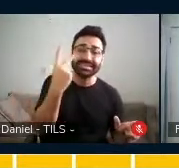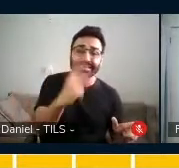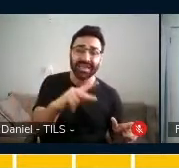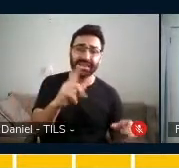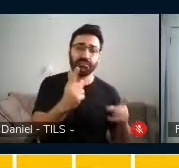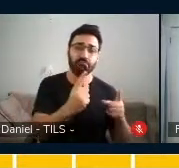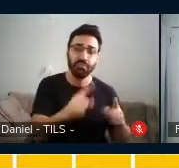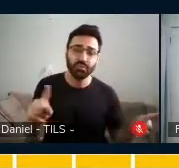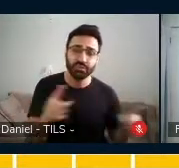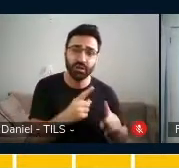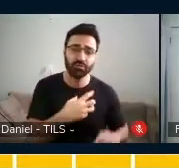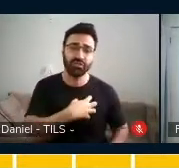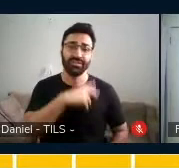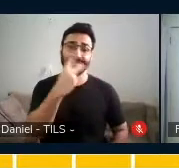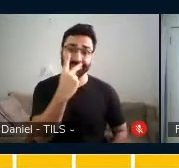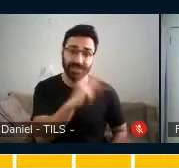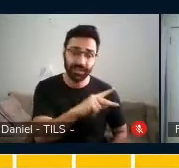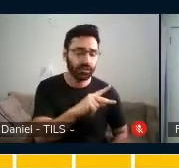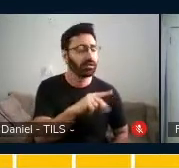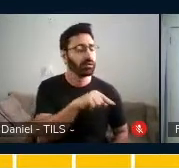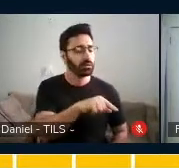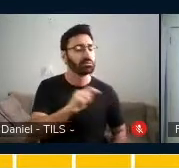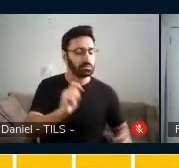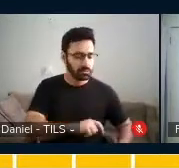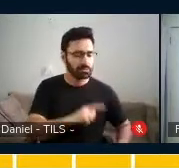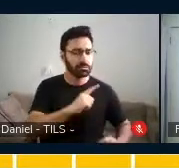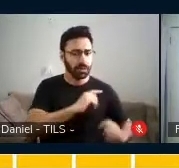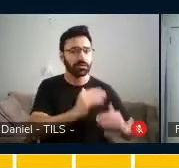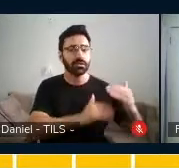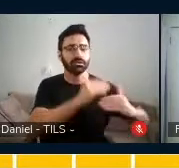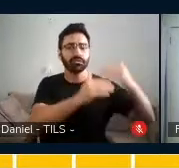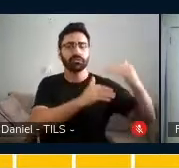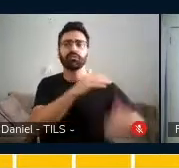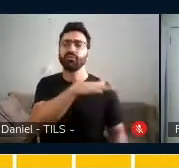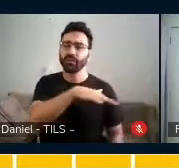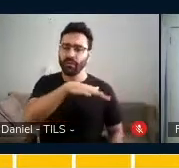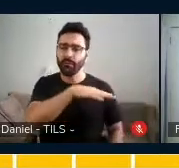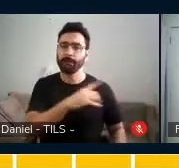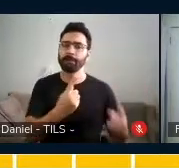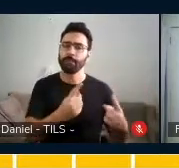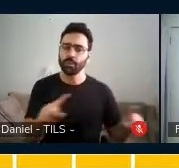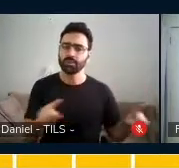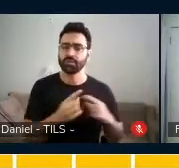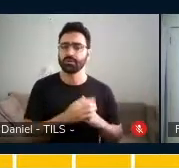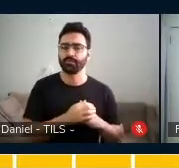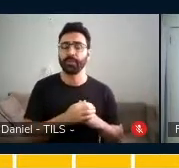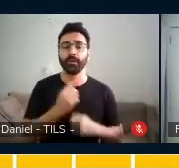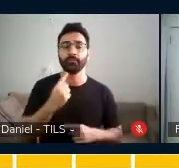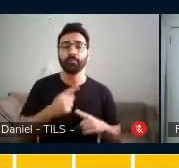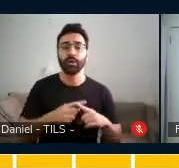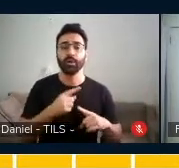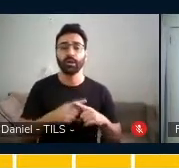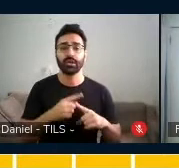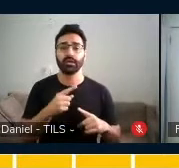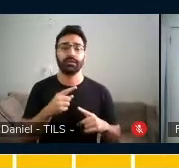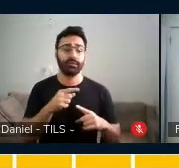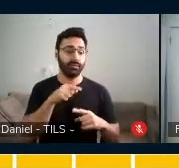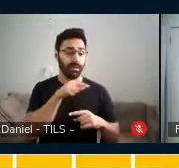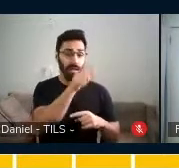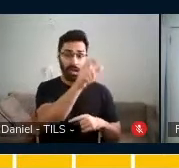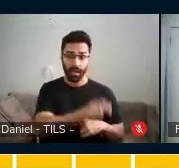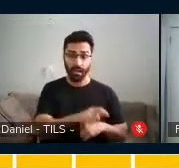musicais, a gente vê o seu desenvolvimento constante da musicalidade, porque aqui ela mostra de novo uma